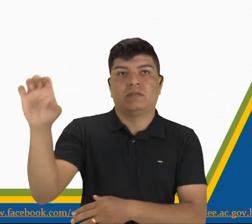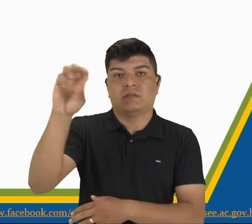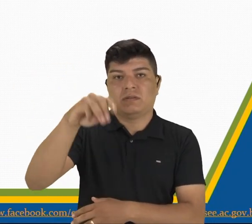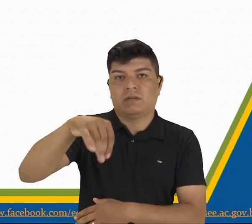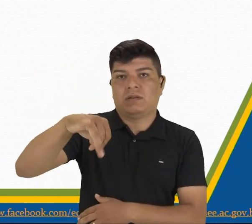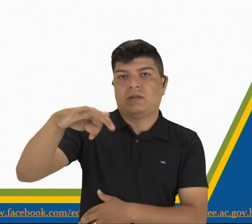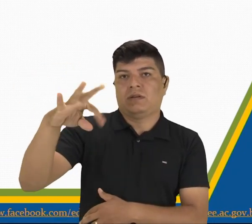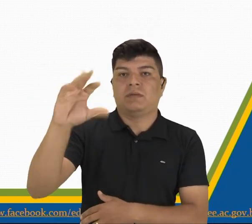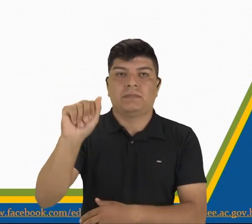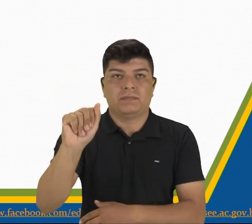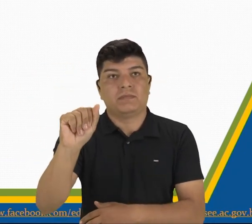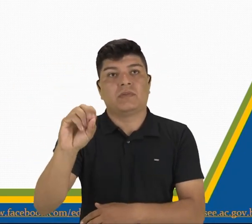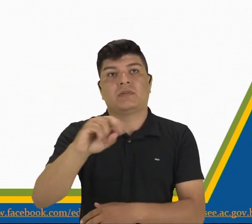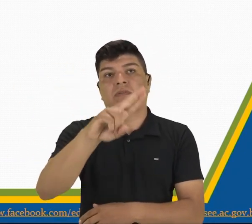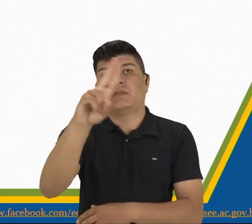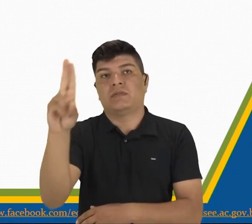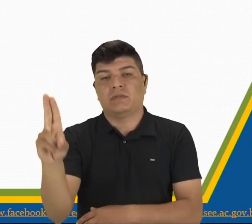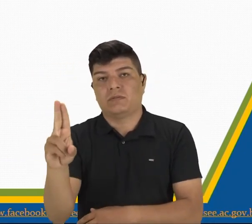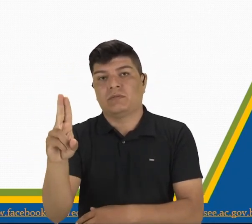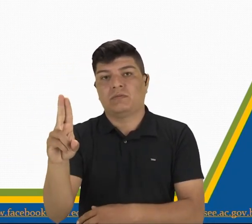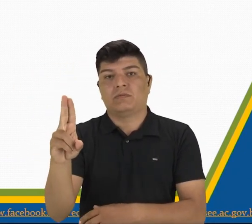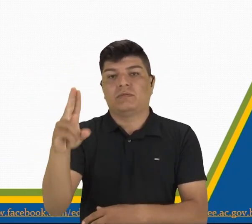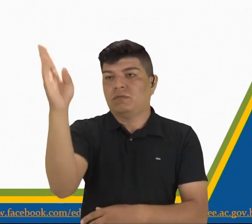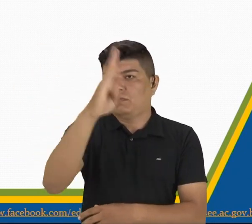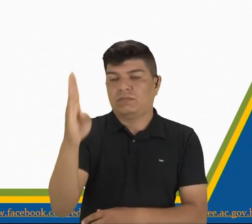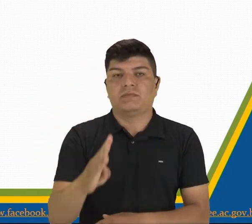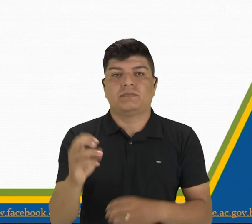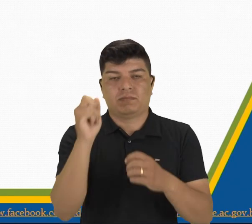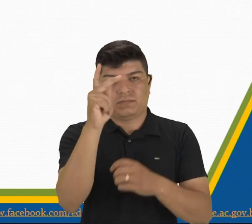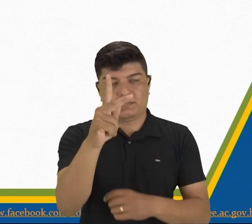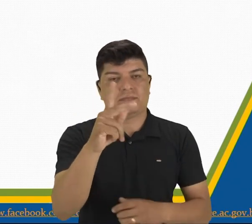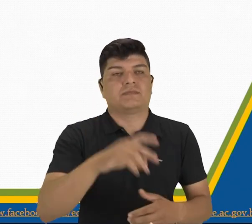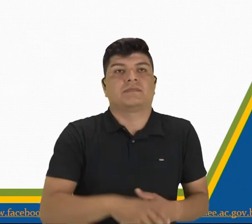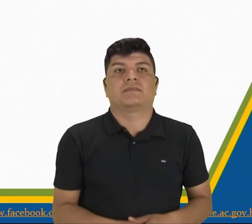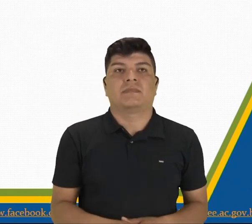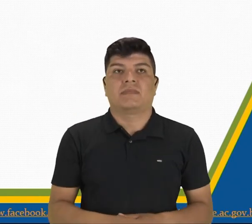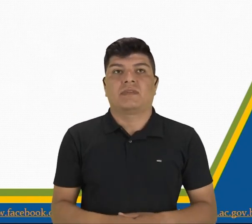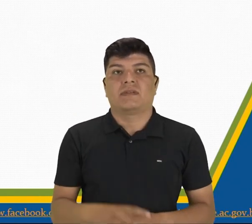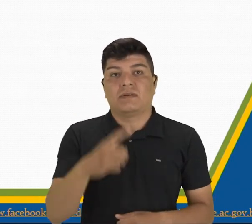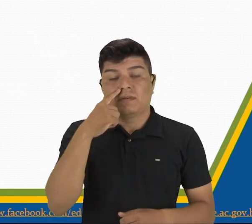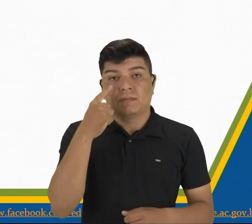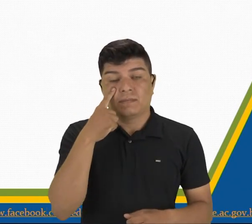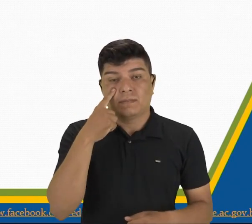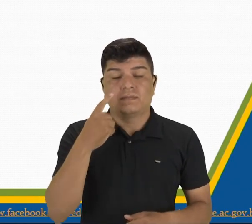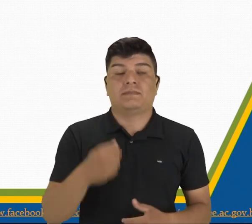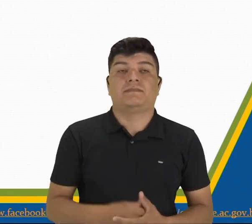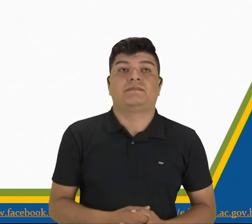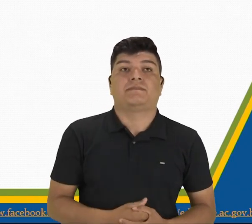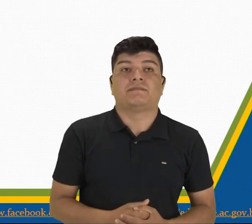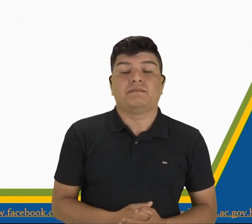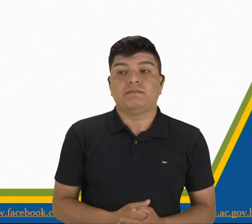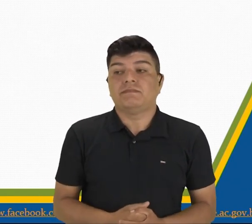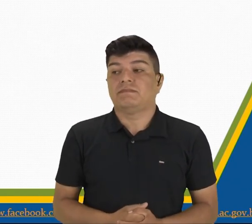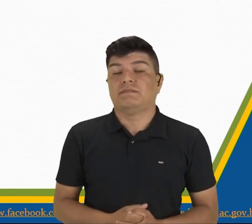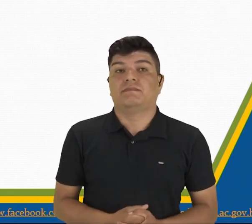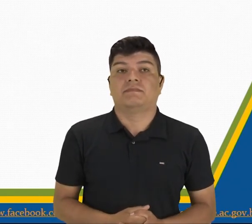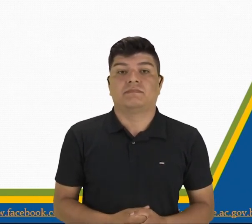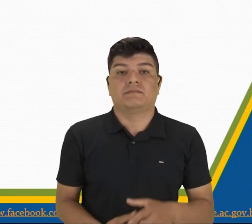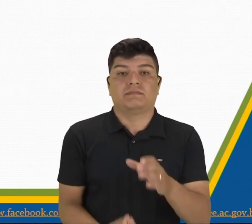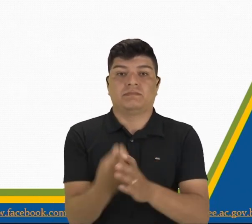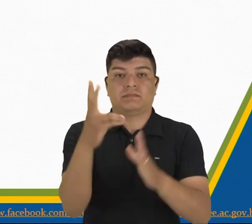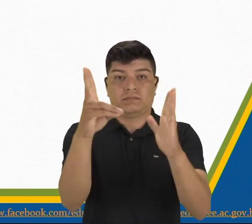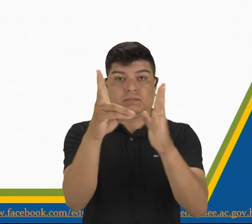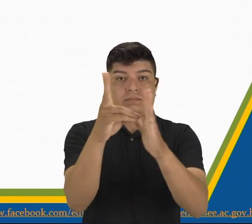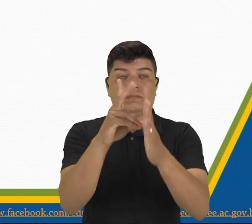mista o origen de Brasil, ok? Entonces, vamos acompañar la lista? La leyenda